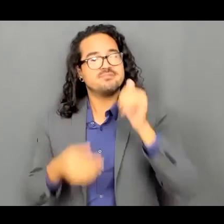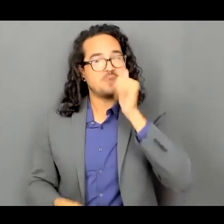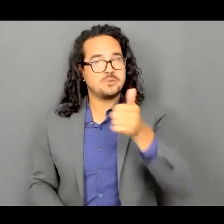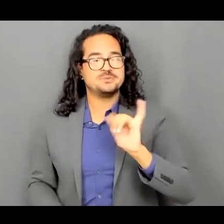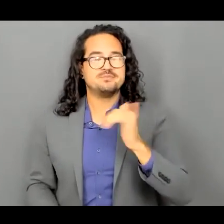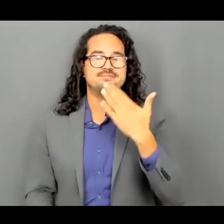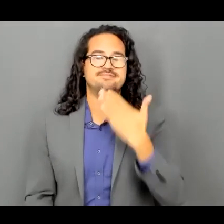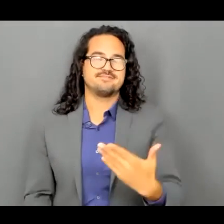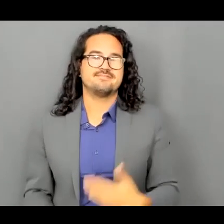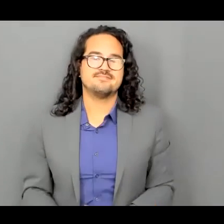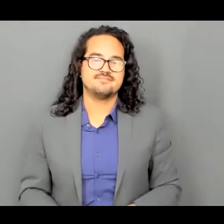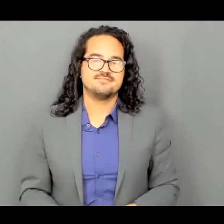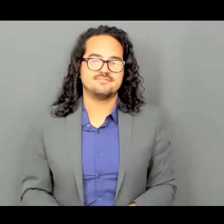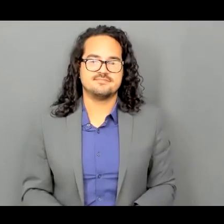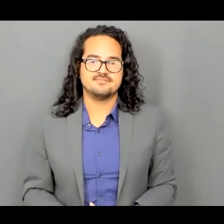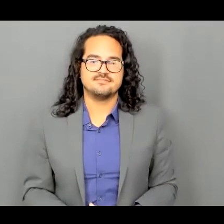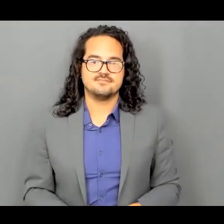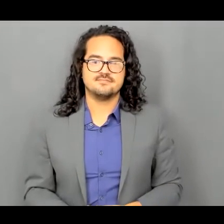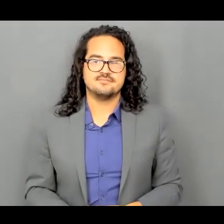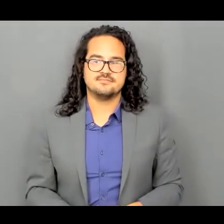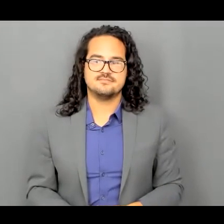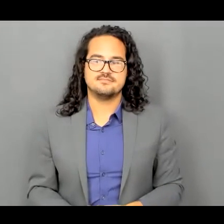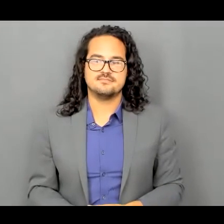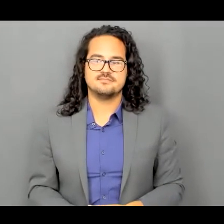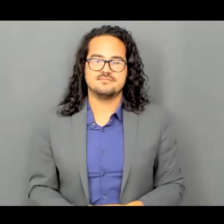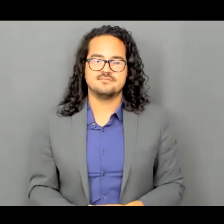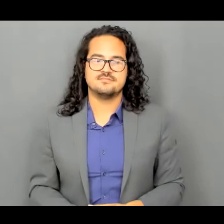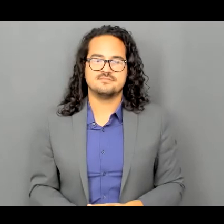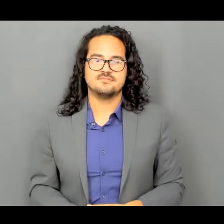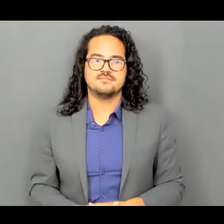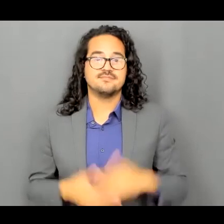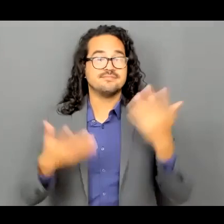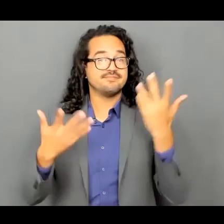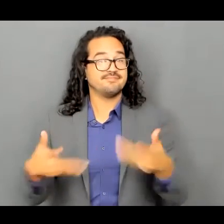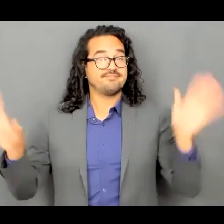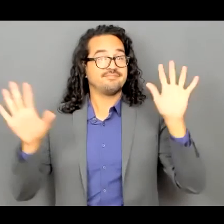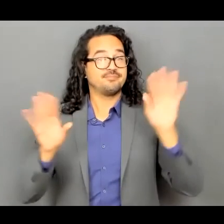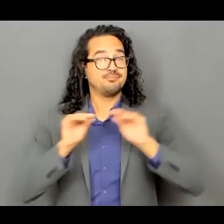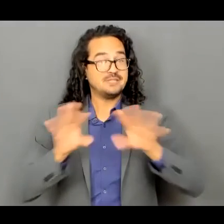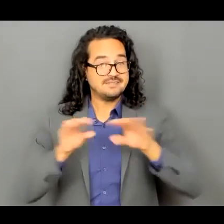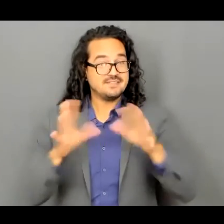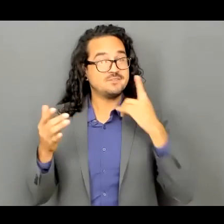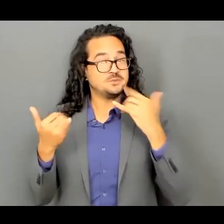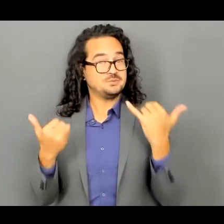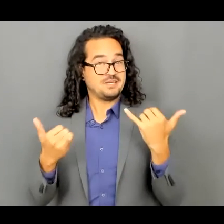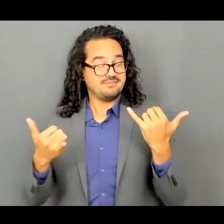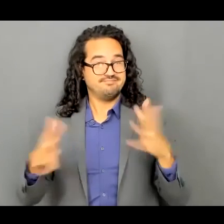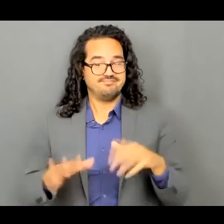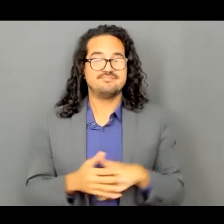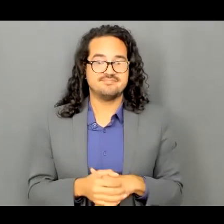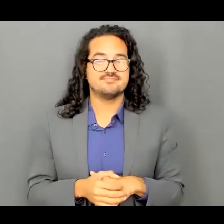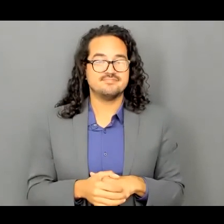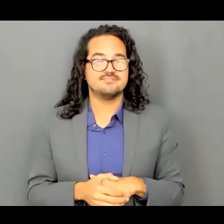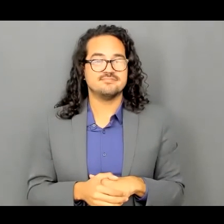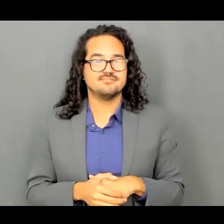bueno y eso concluye no es nuestra reunión el día de